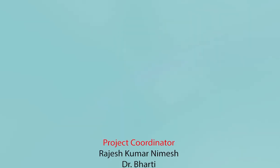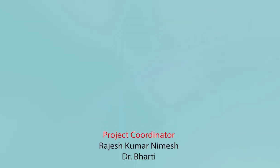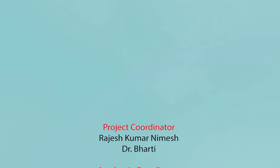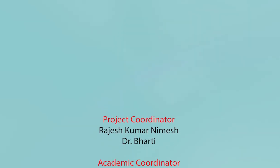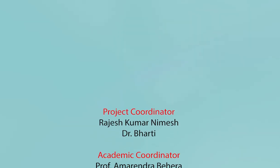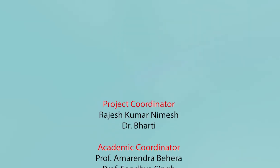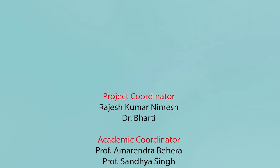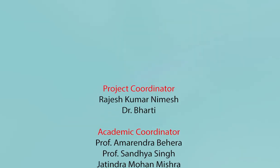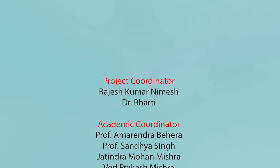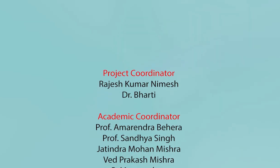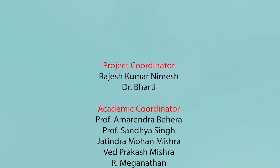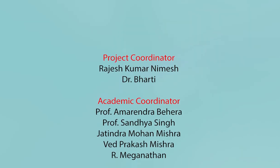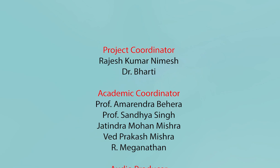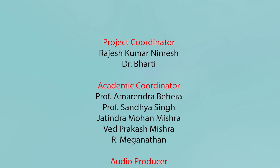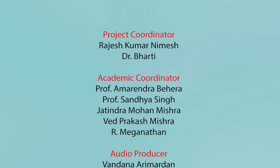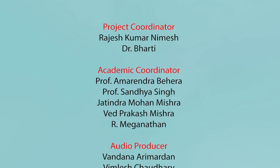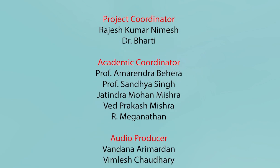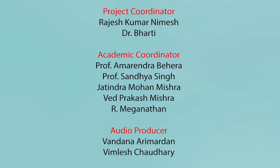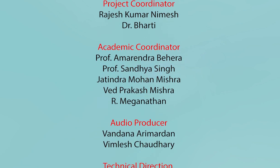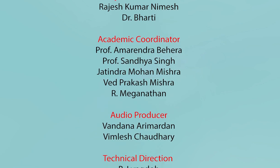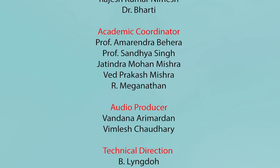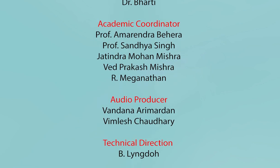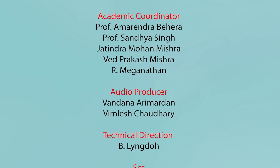मैं सियासत फिज जाना चौन